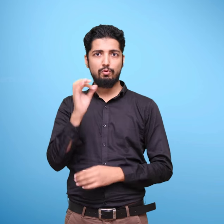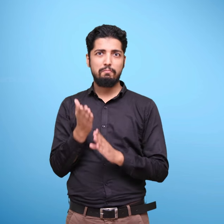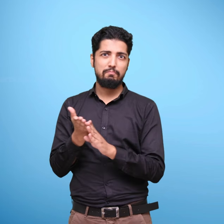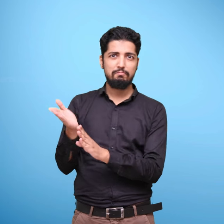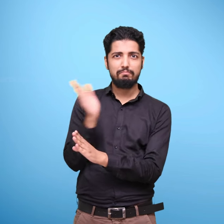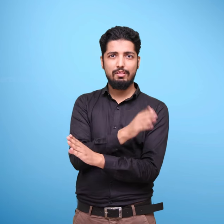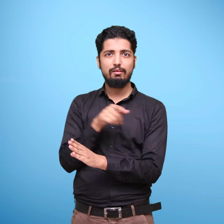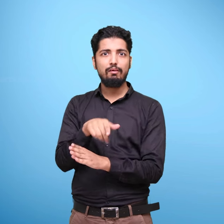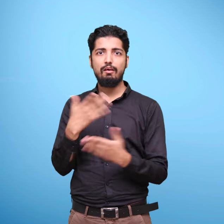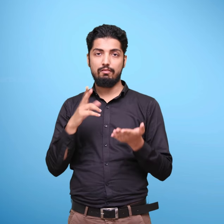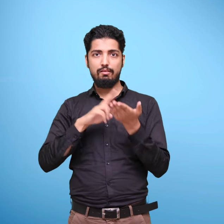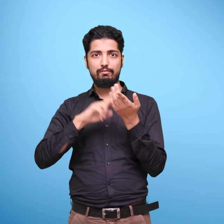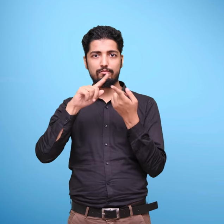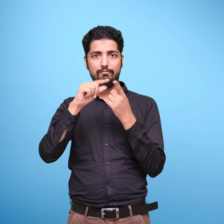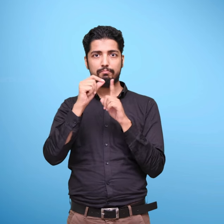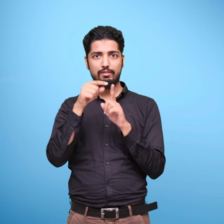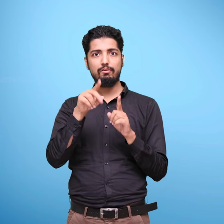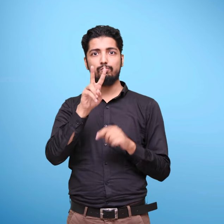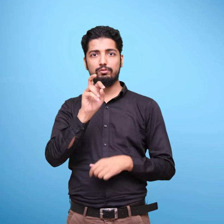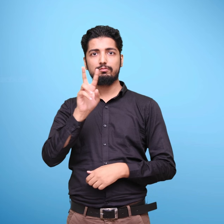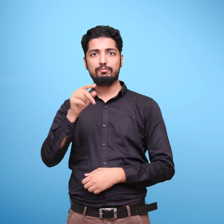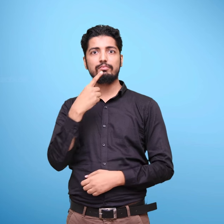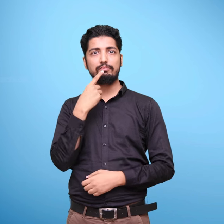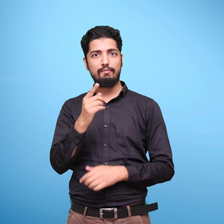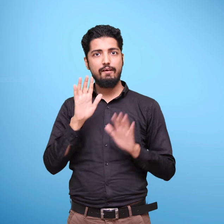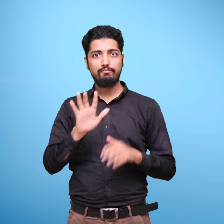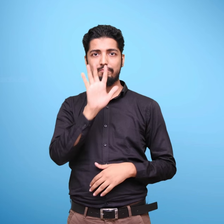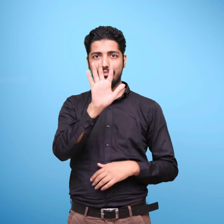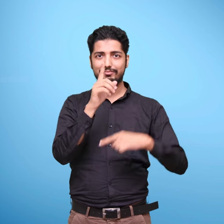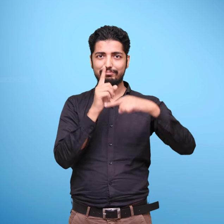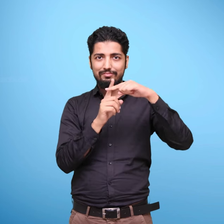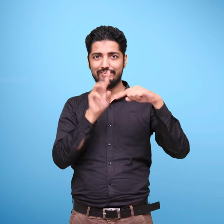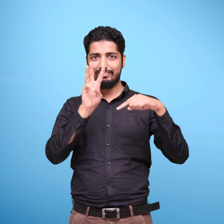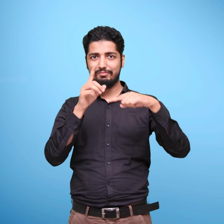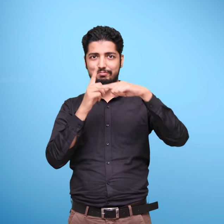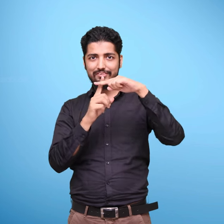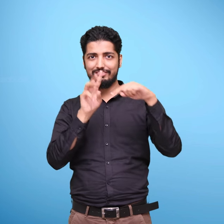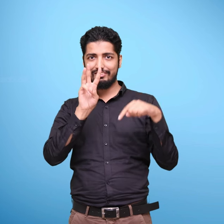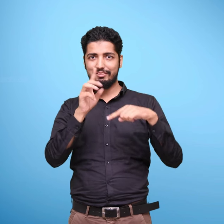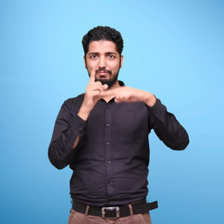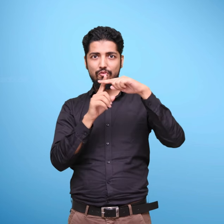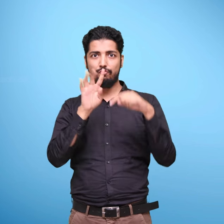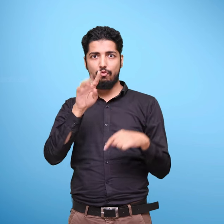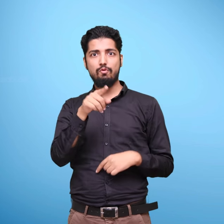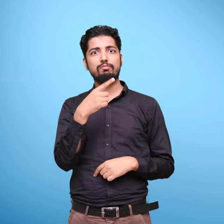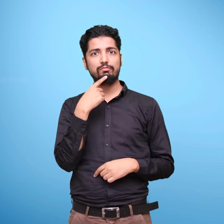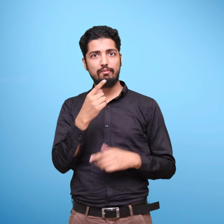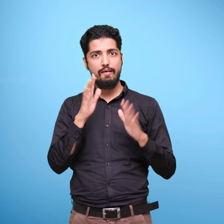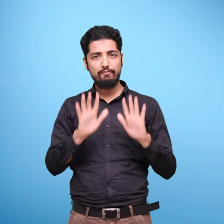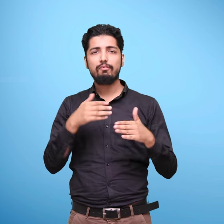प्रारंभिक वर्षों के महत्व को ध्यान में रखते हुए राष्ट्रिय शिक्षा नीती दो हसार बीस एन एपी टूथाउजन